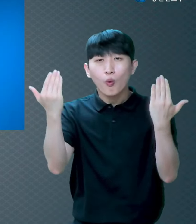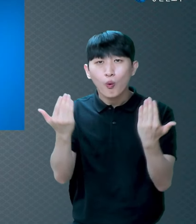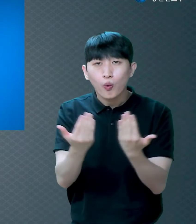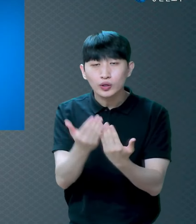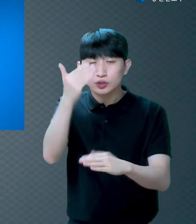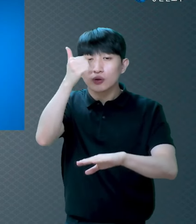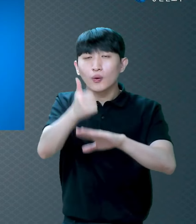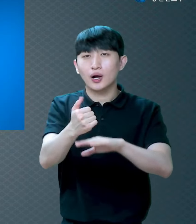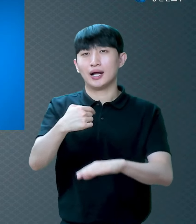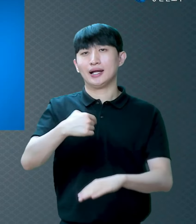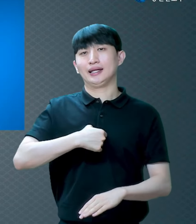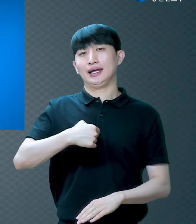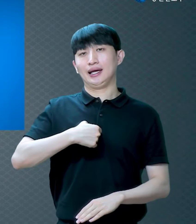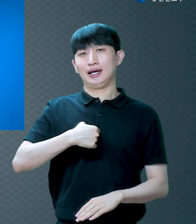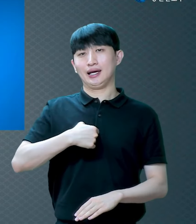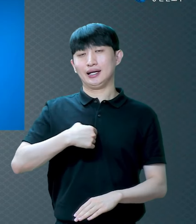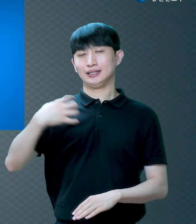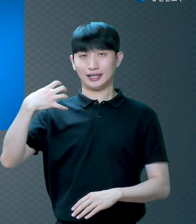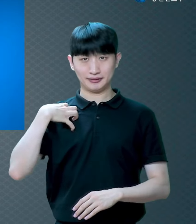뭐든지